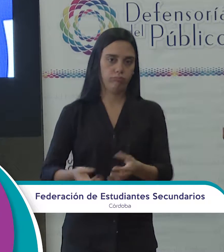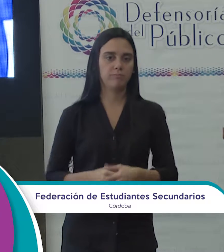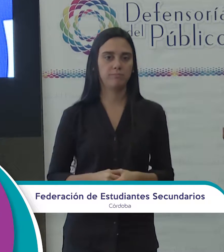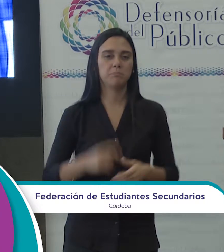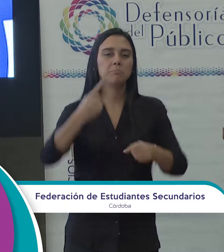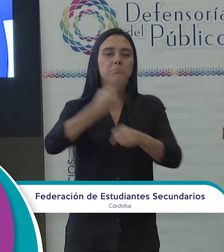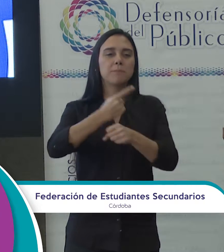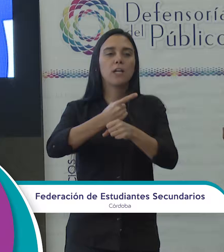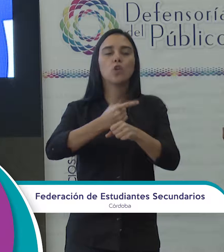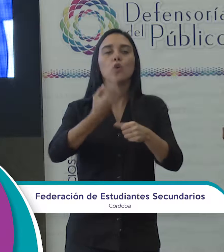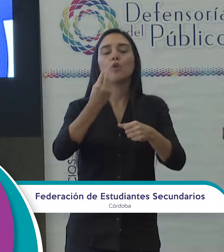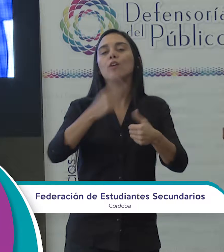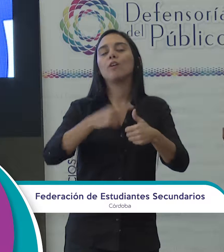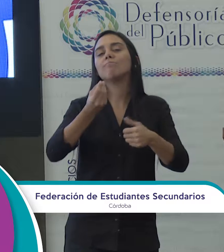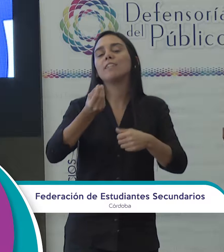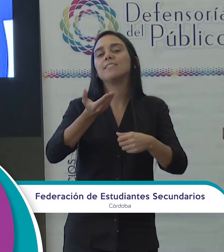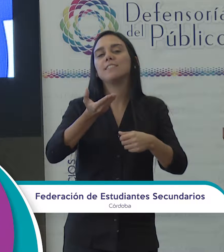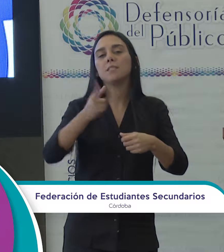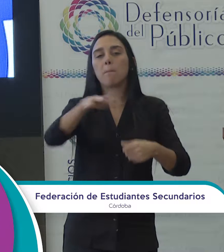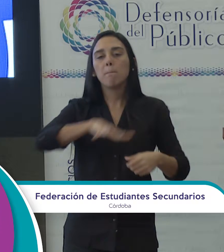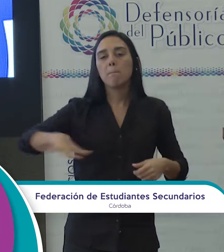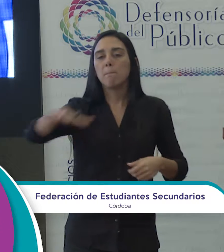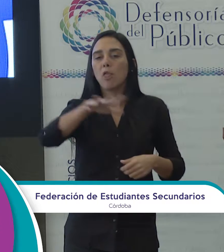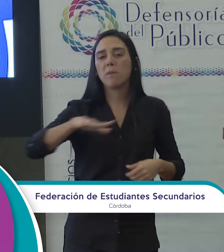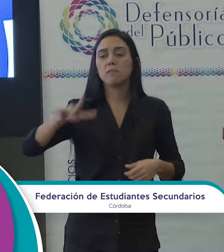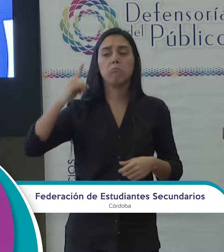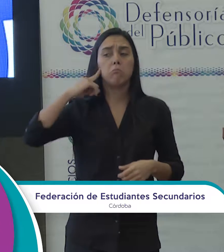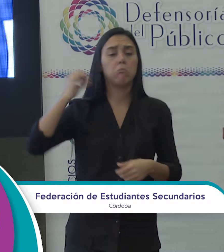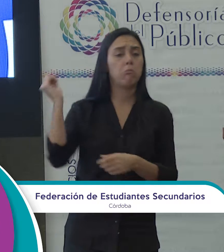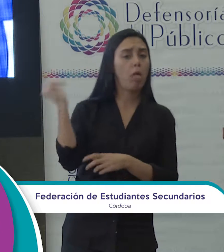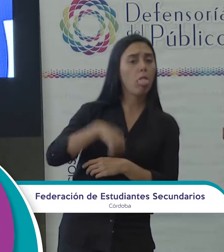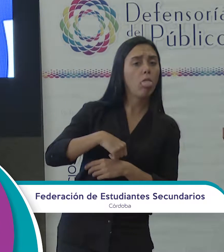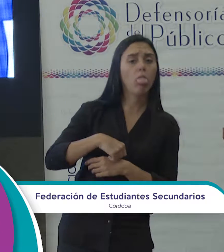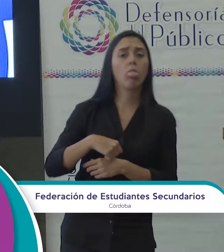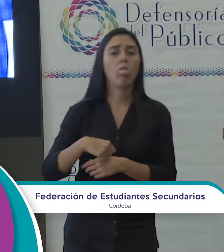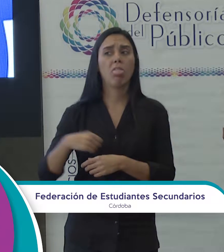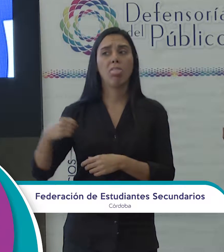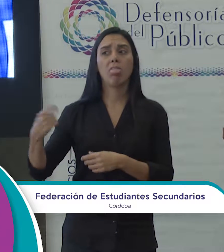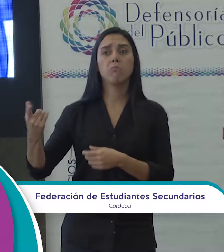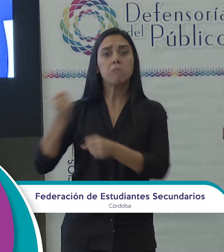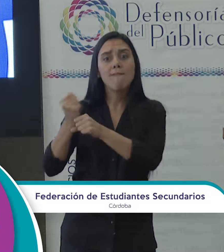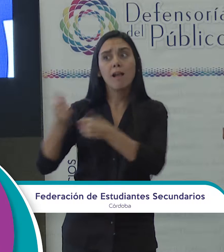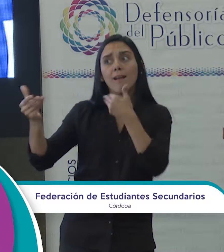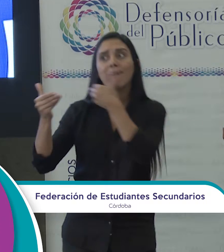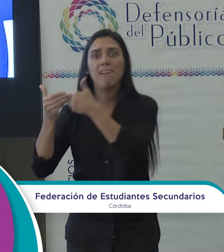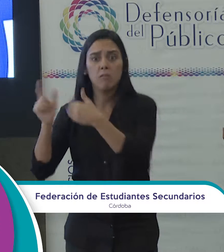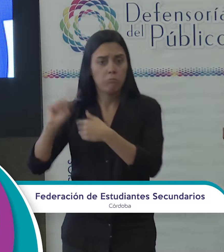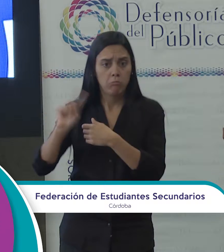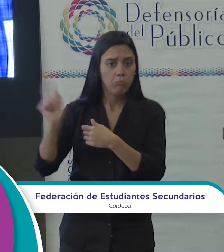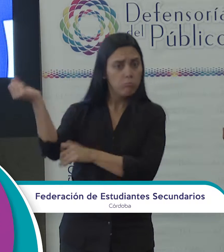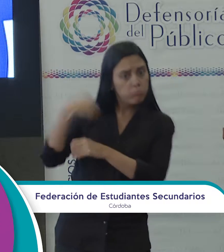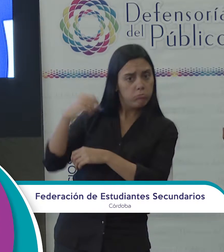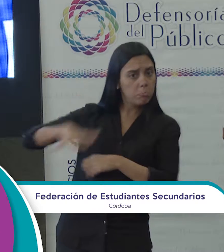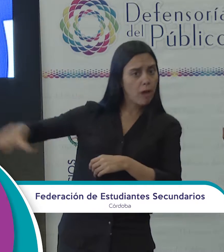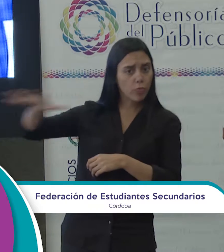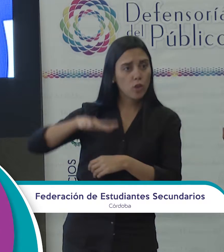Primero de todo queremos aclarar que los medios masivos no nos escuchan, no se acercan a nosotros, no trabajan con nosotros. Entonces, o todo está